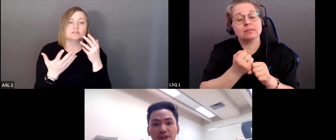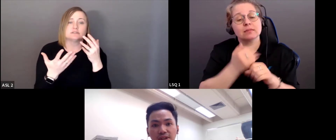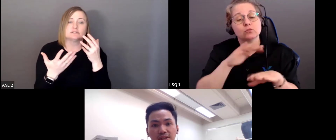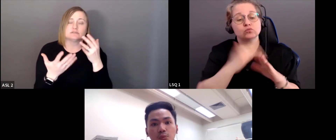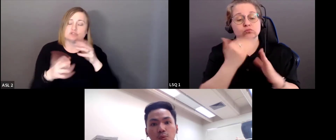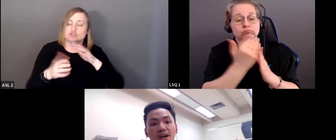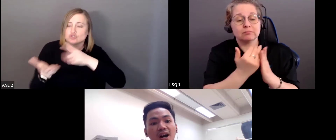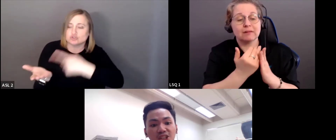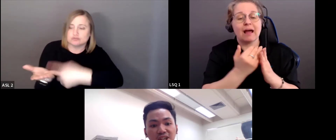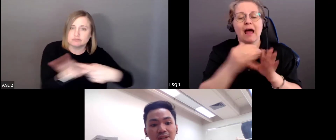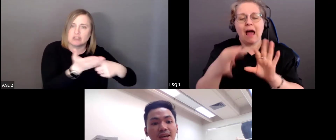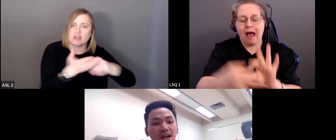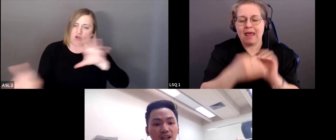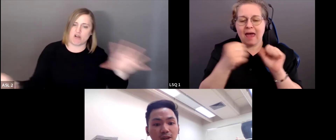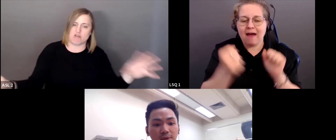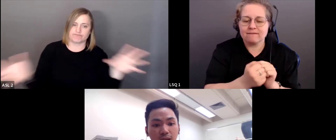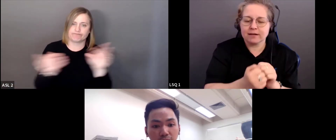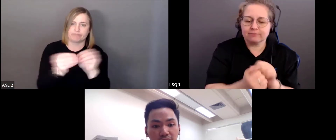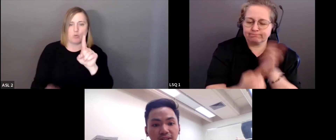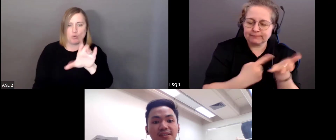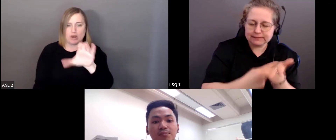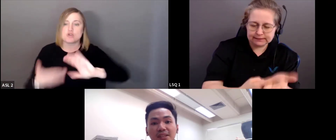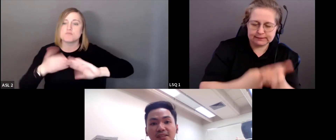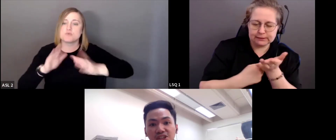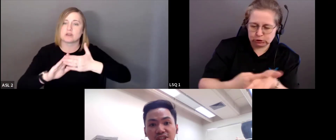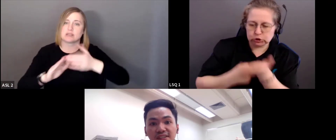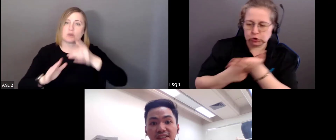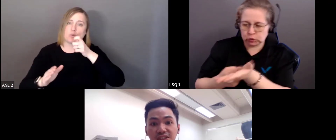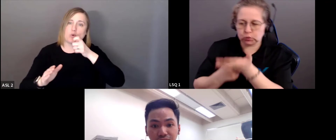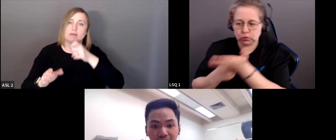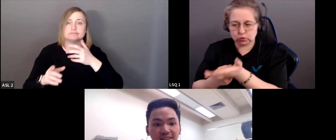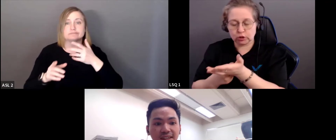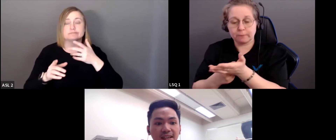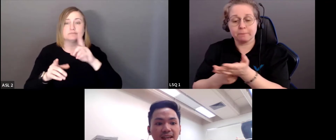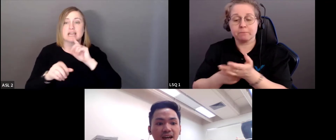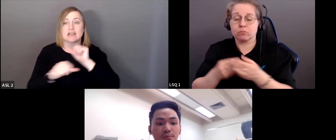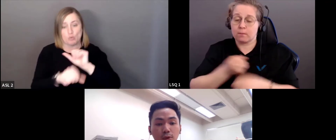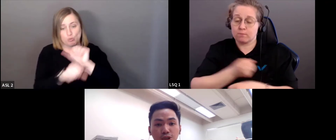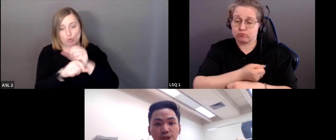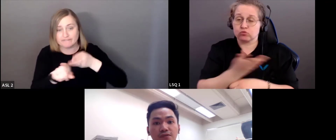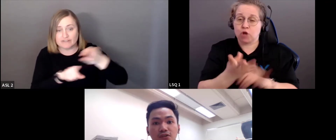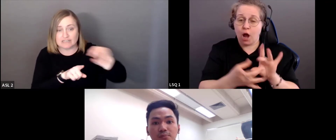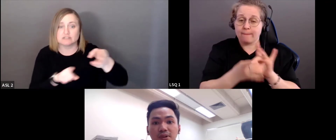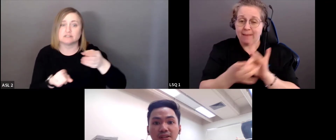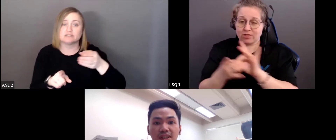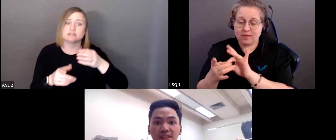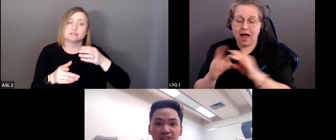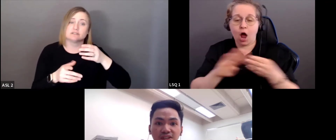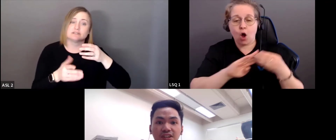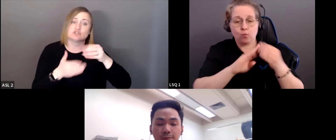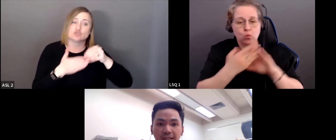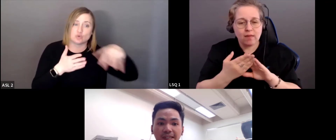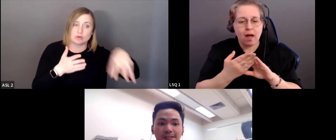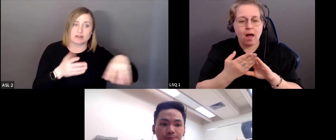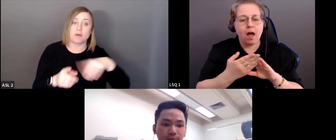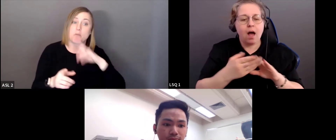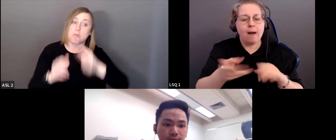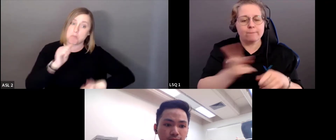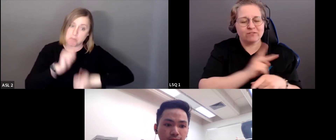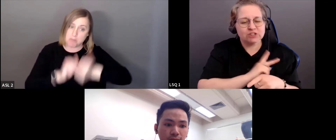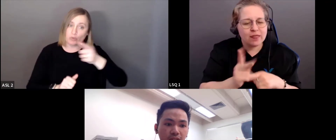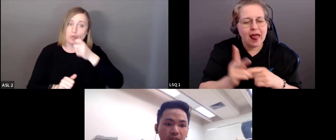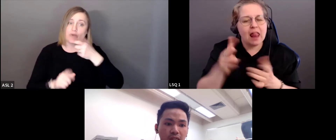tirées de consultations approfondies auprès d'une centaine de partenaires communautaires, de praticiens, d'étudiants,